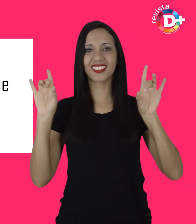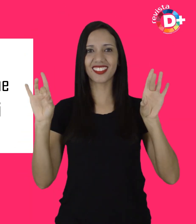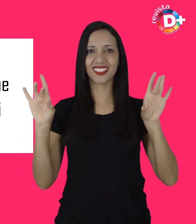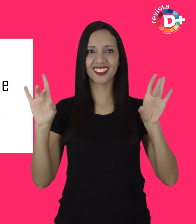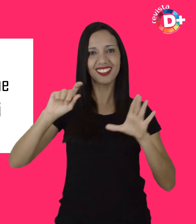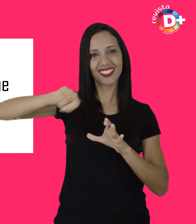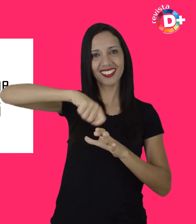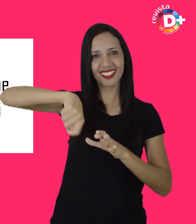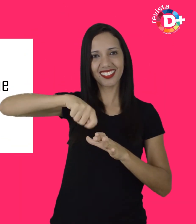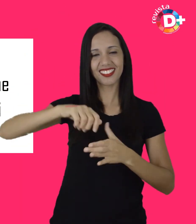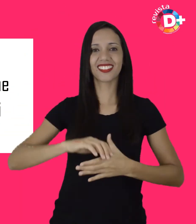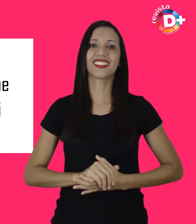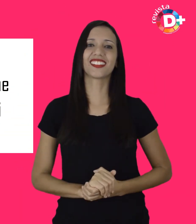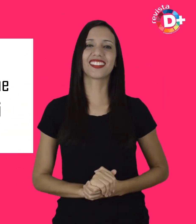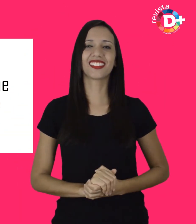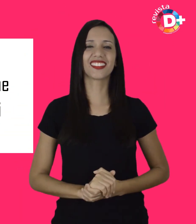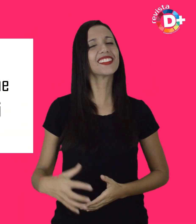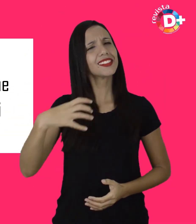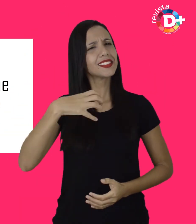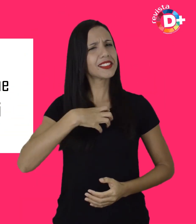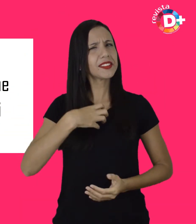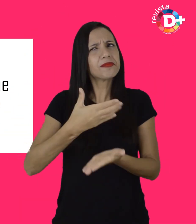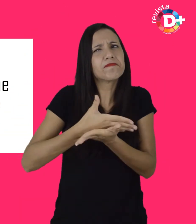A intenção inicial era simples